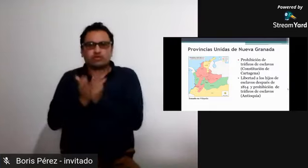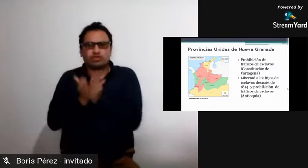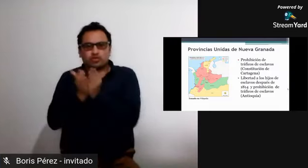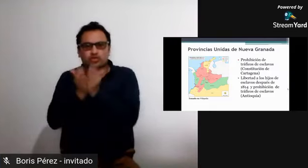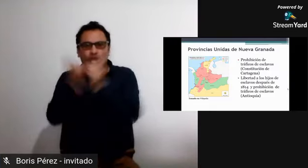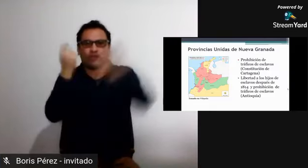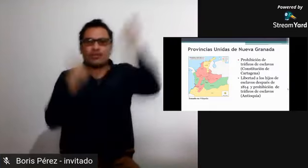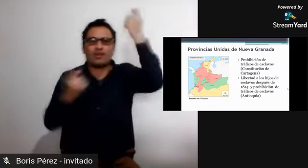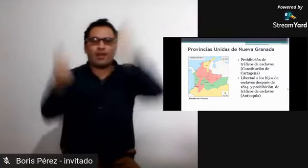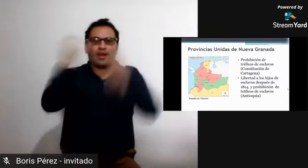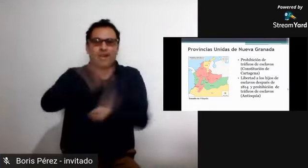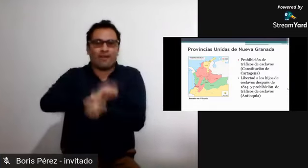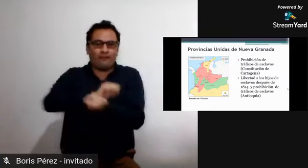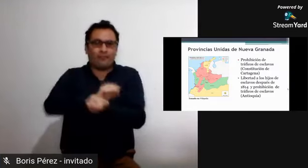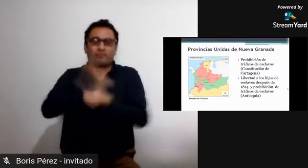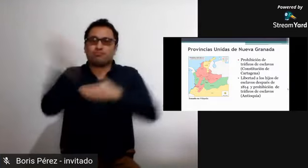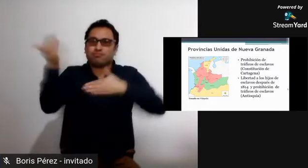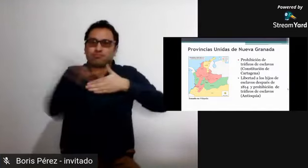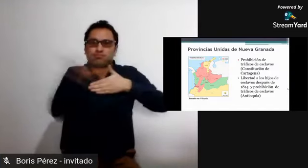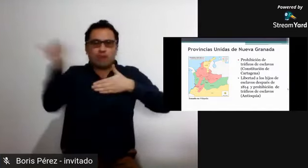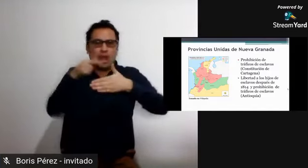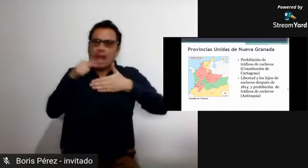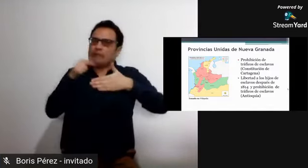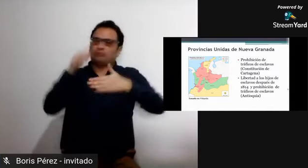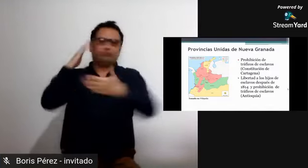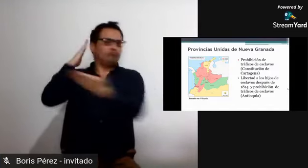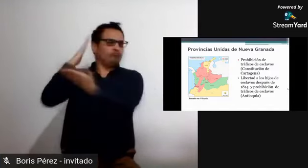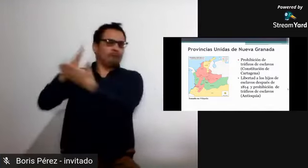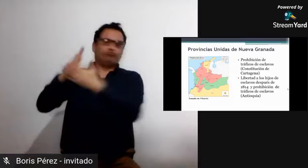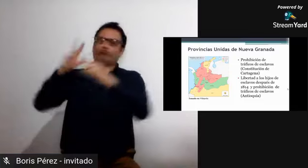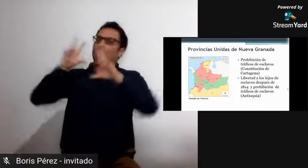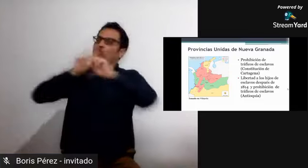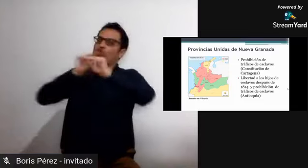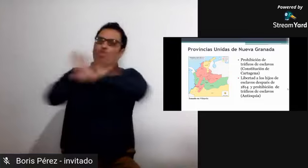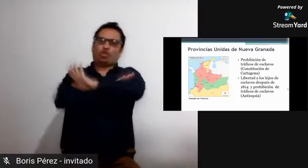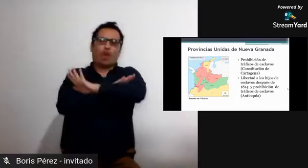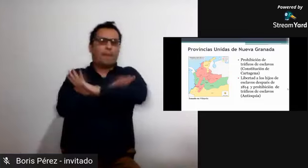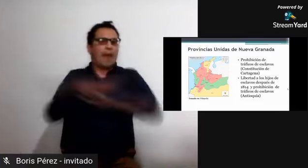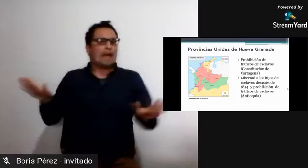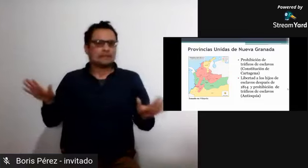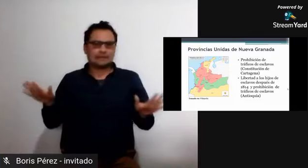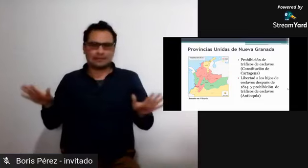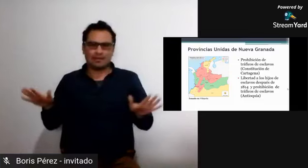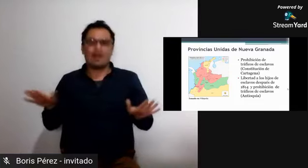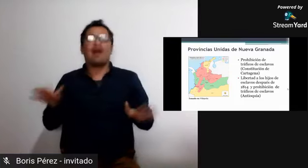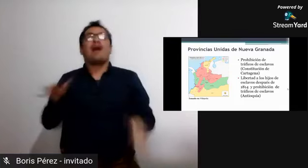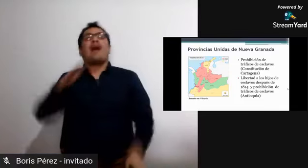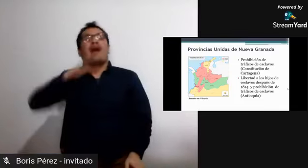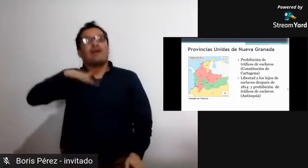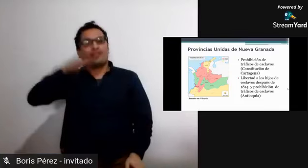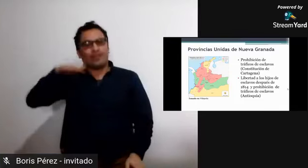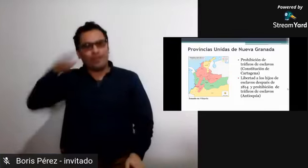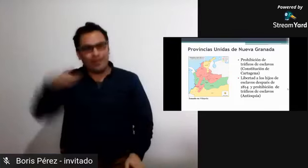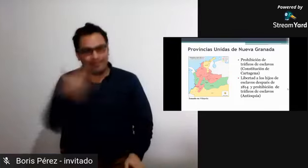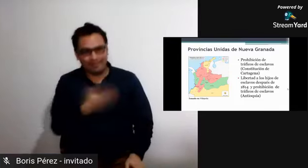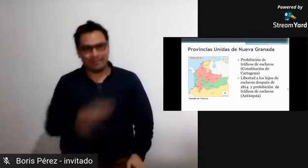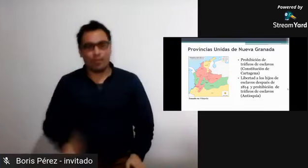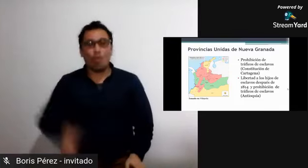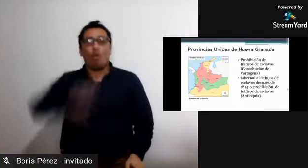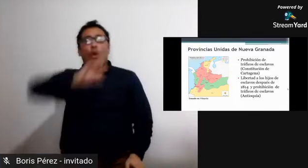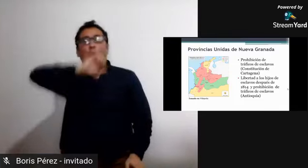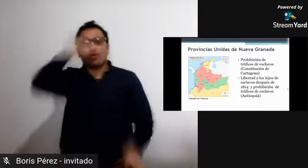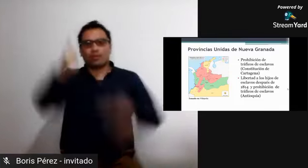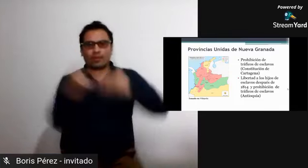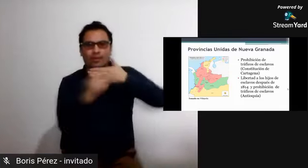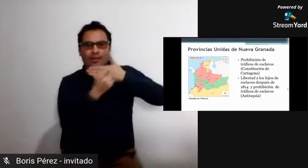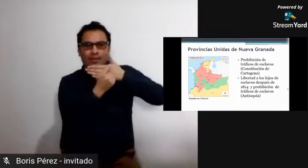la geografía colombiana, estos esclavos son libertados. Ellos, se prohíben hasta ese